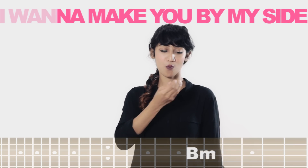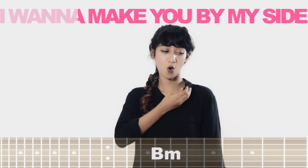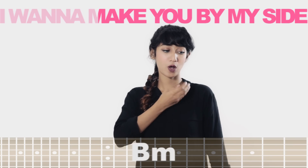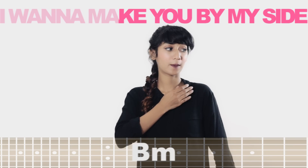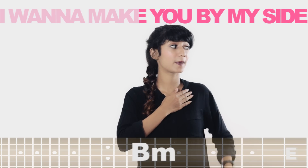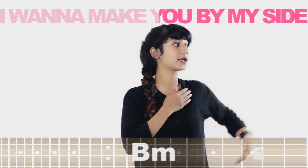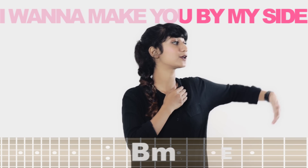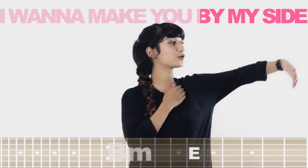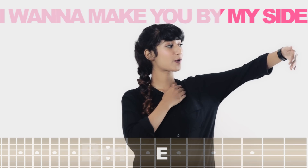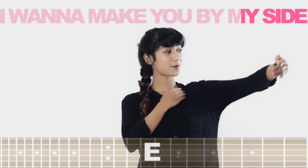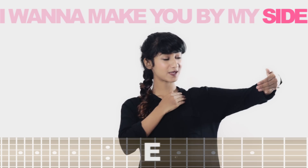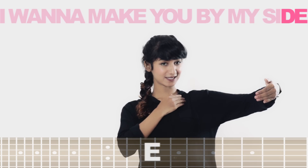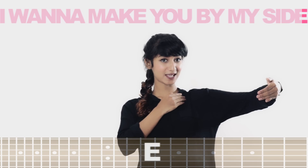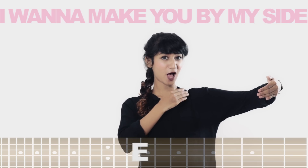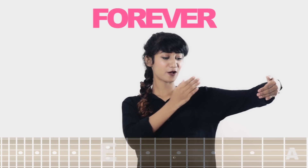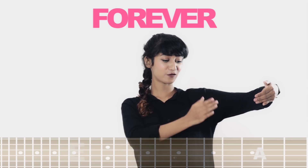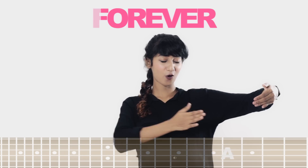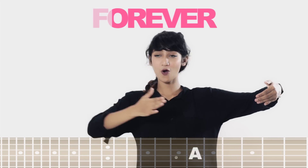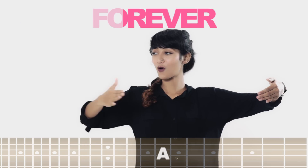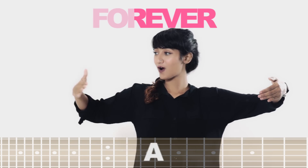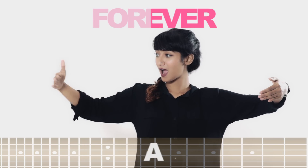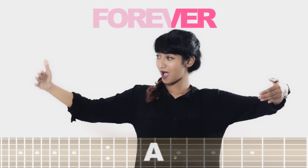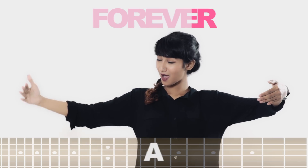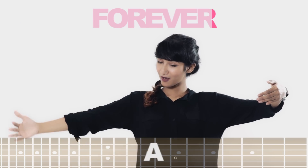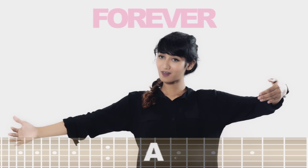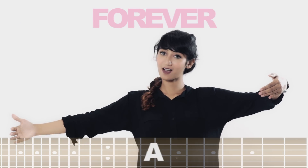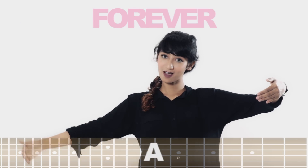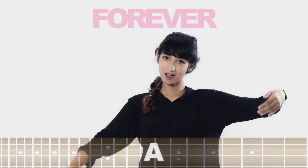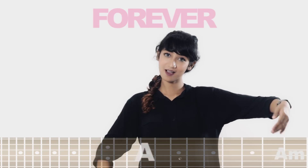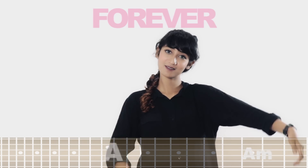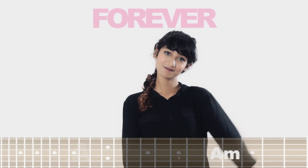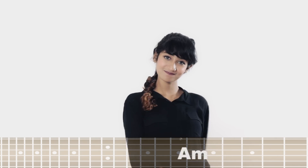wanna make you by my side forever I